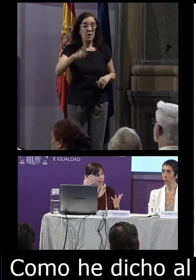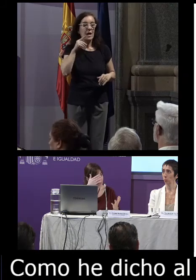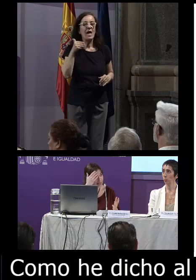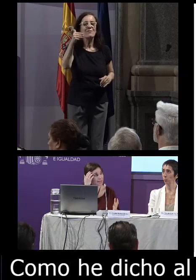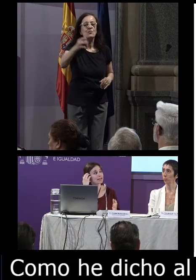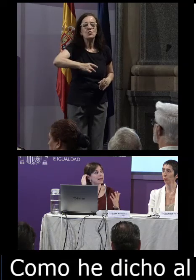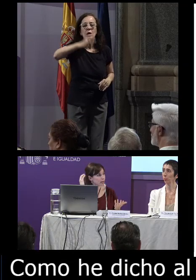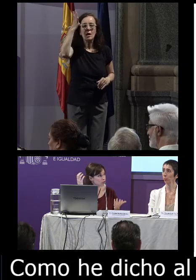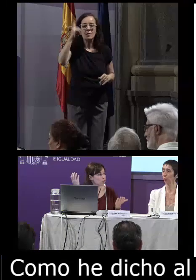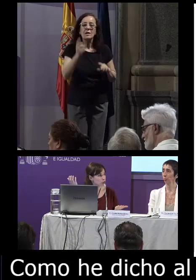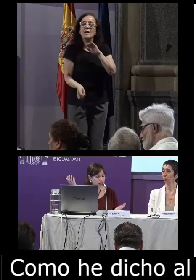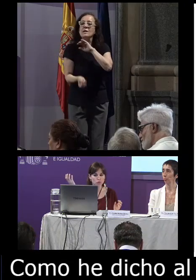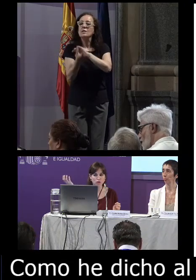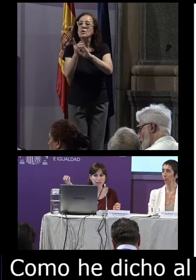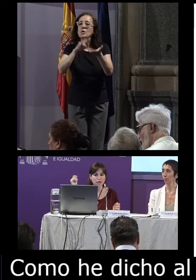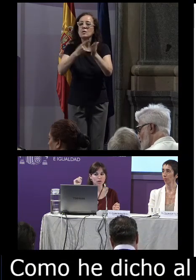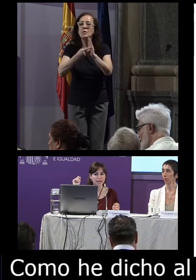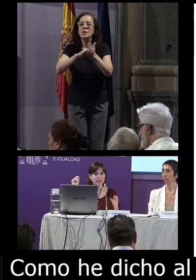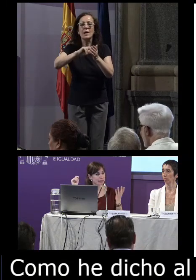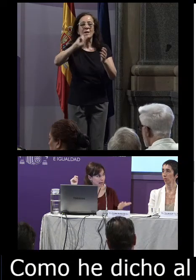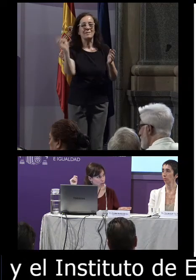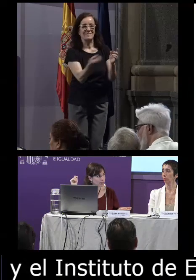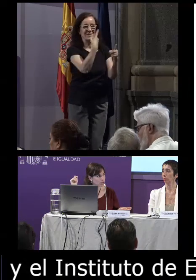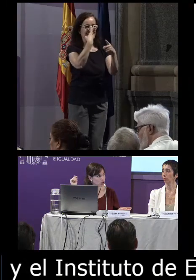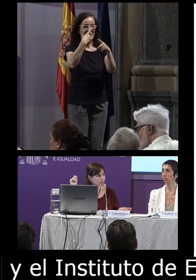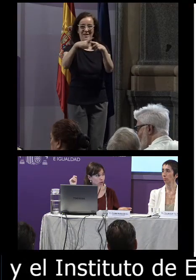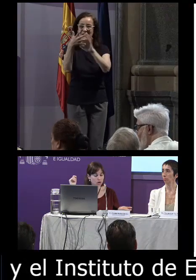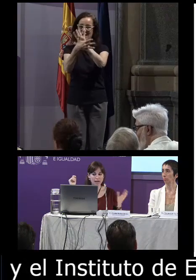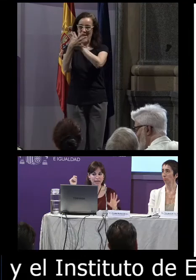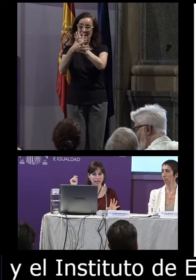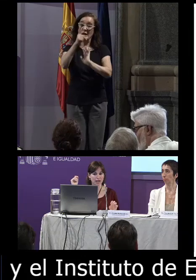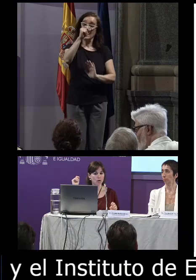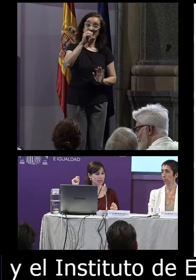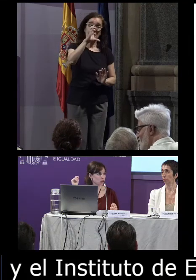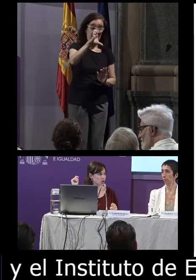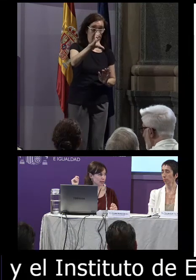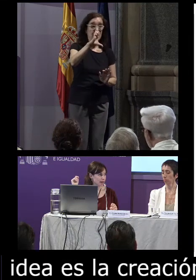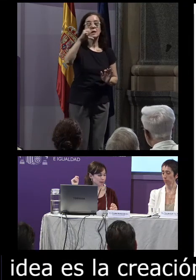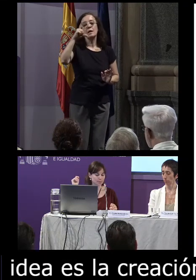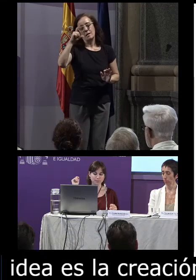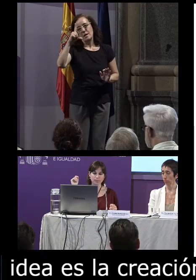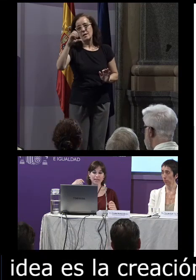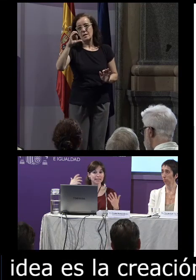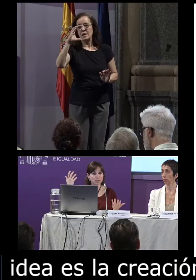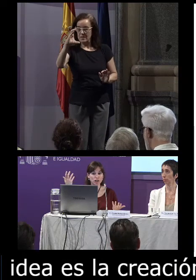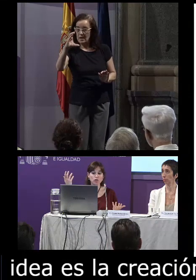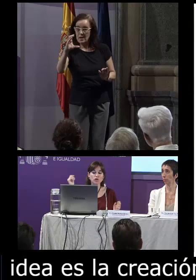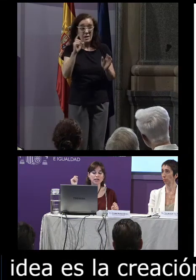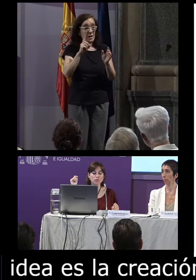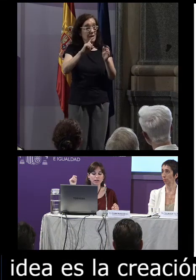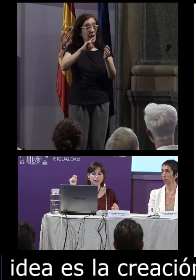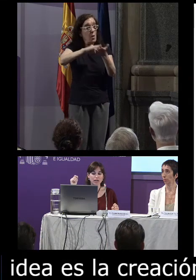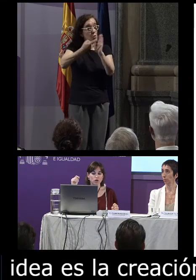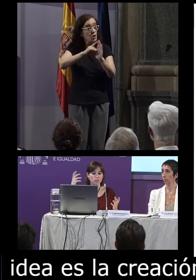futuro la idea es la creación de un proyecto multilingüe de la lengua de signos española y la lengua de signos catalana este proyecto